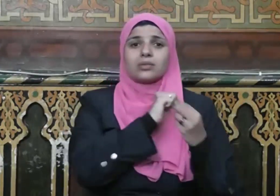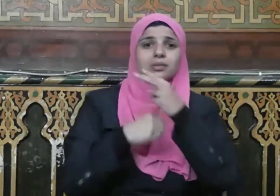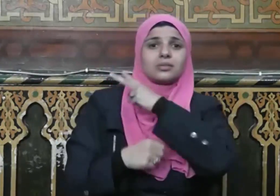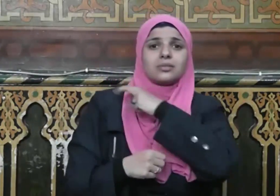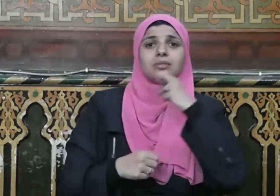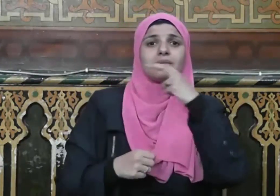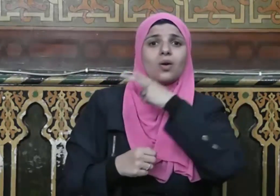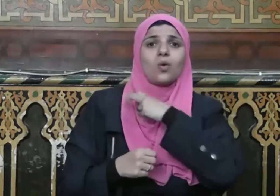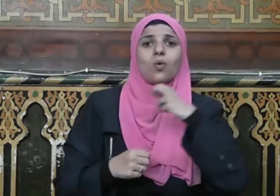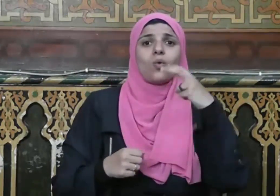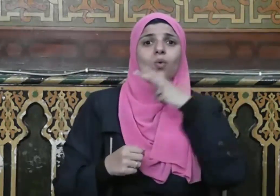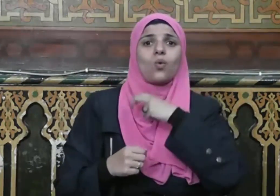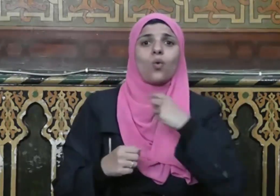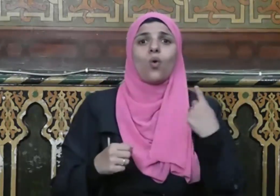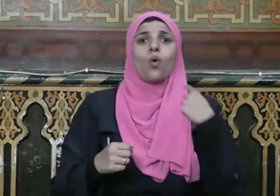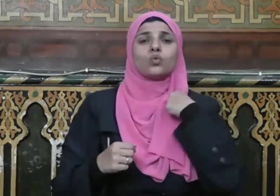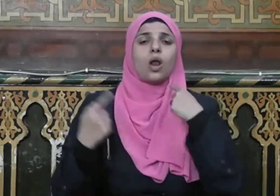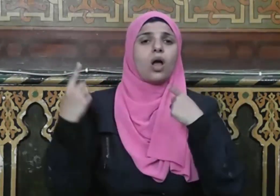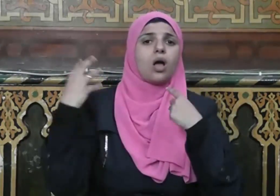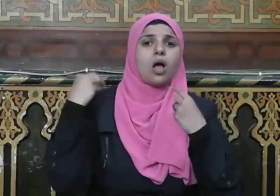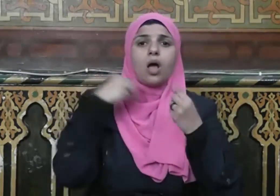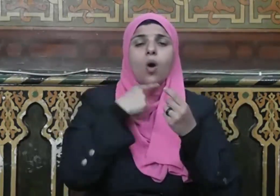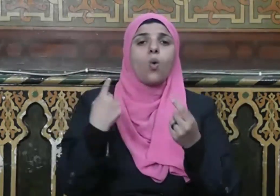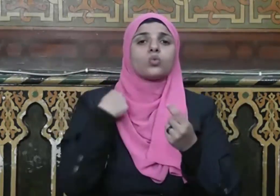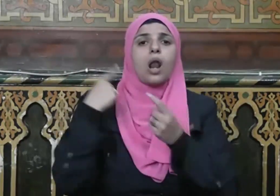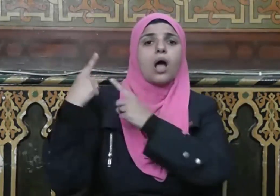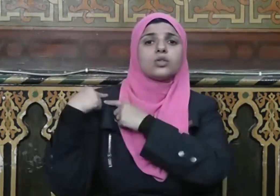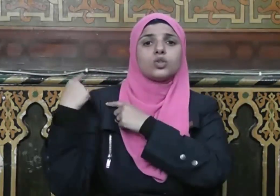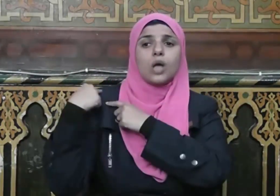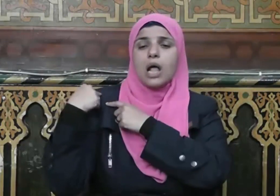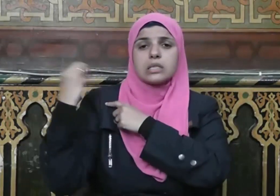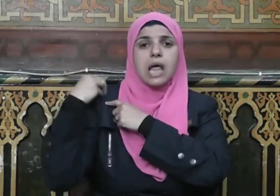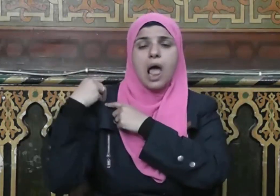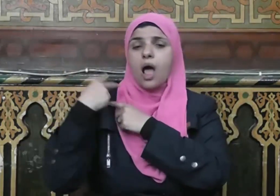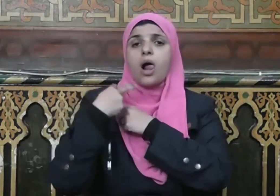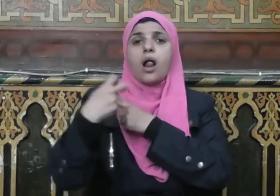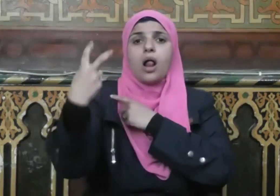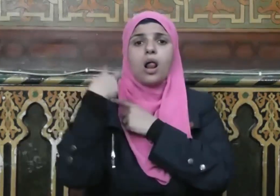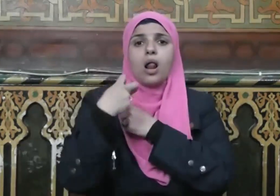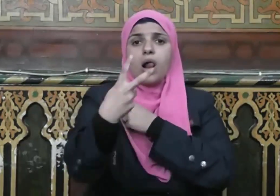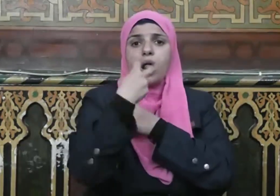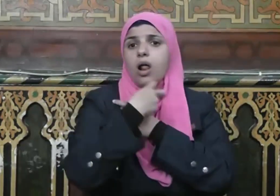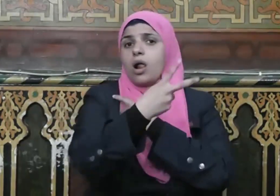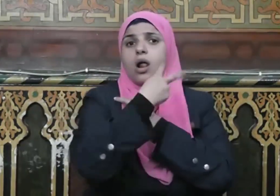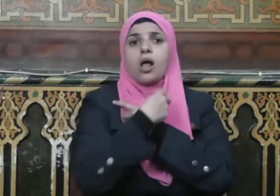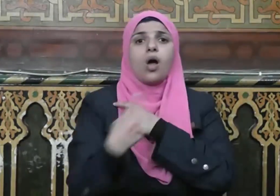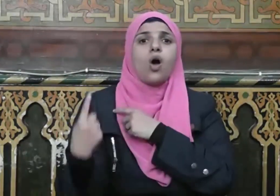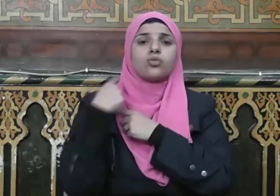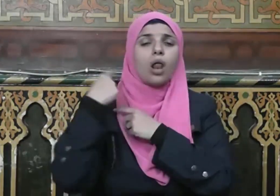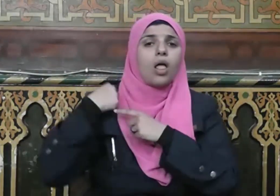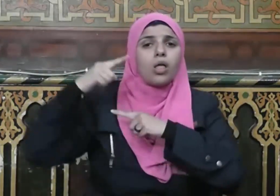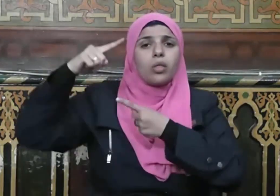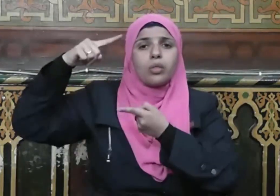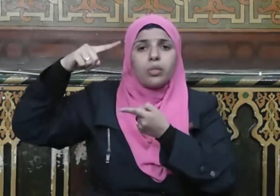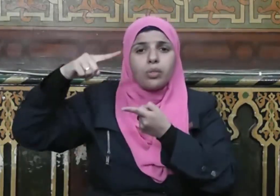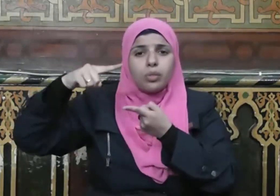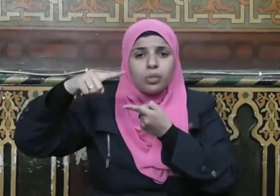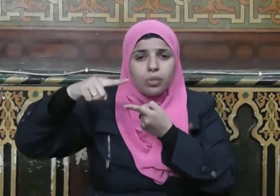هذا من حسناته وهذا من حسناته فإن فنيت حسناته